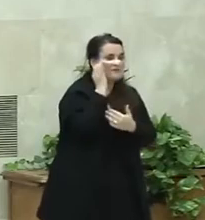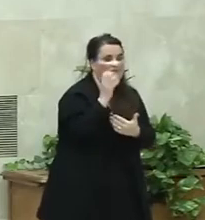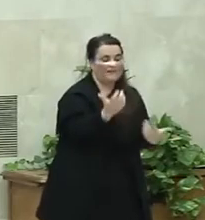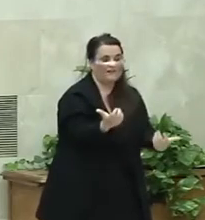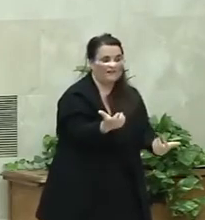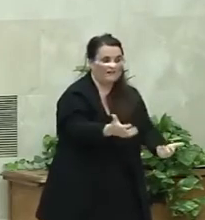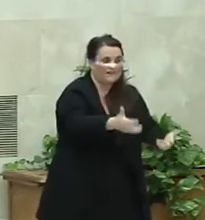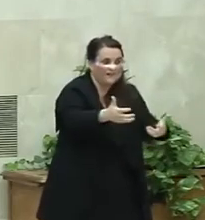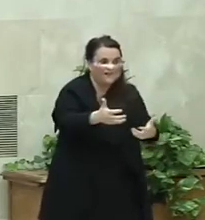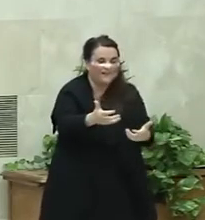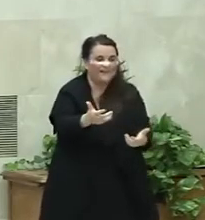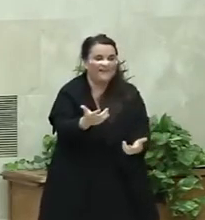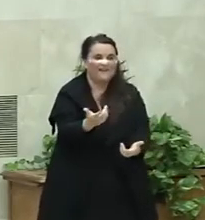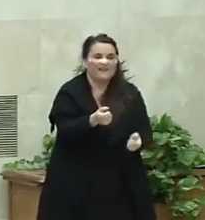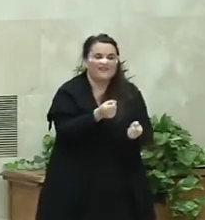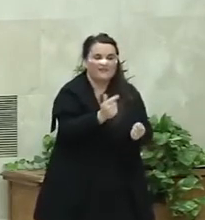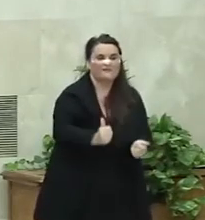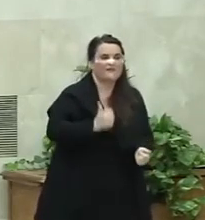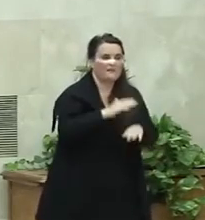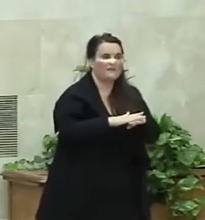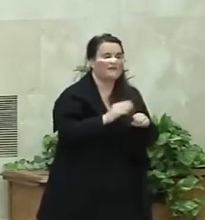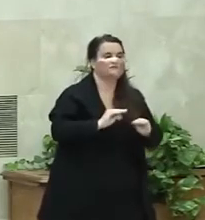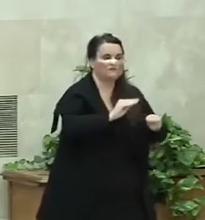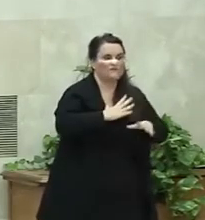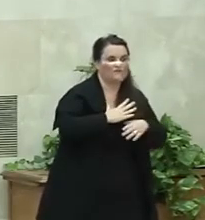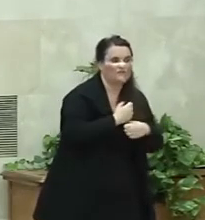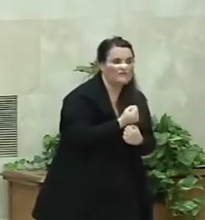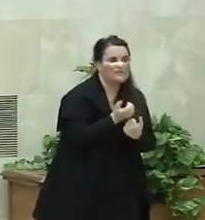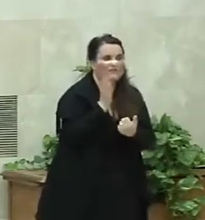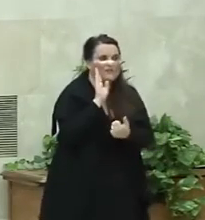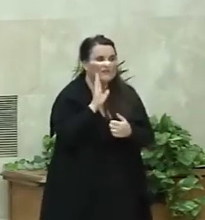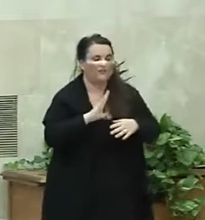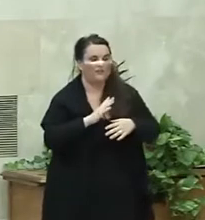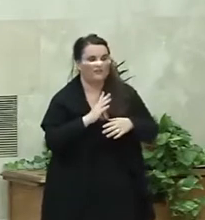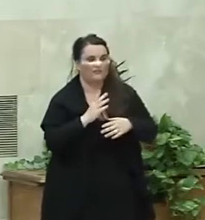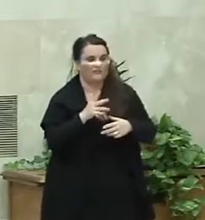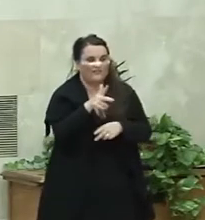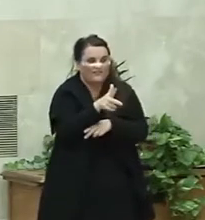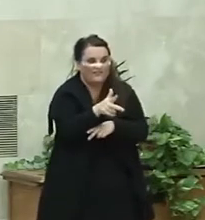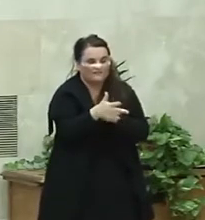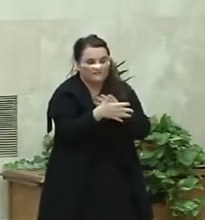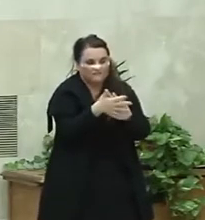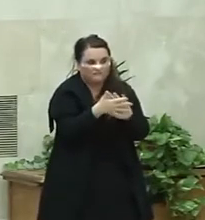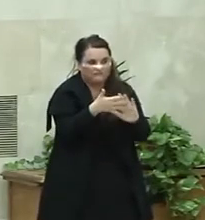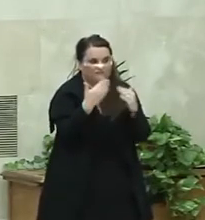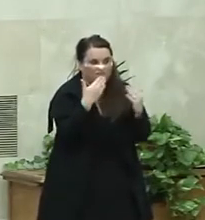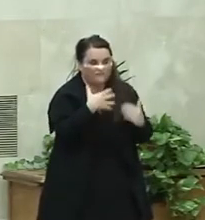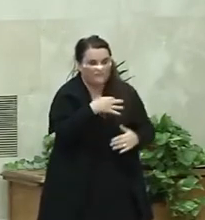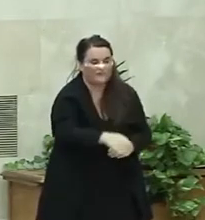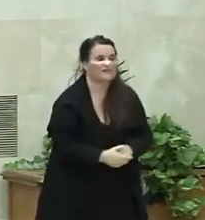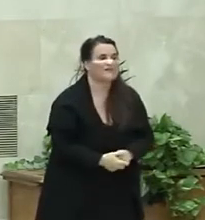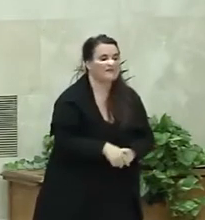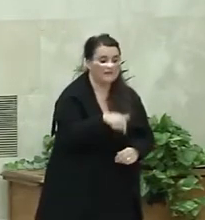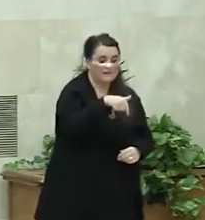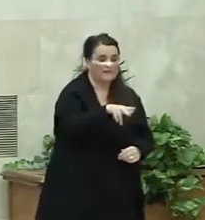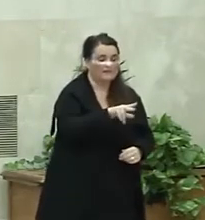frustrazio, amorru, arazo eta eskubideen inguruan itzegiteko. Zari hau izan